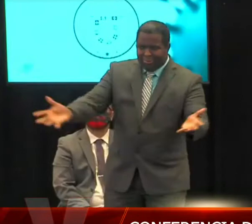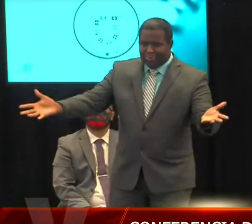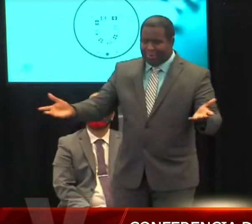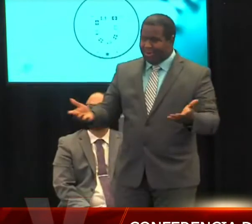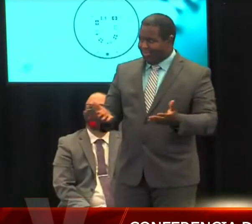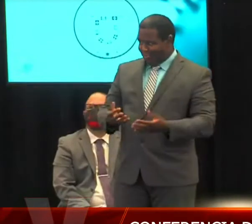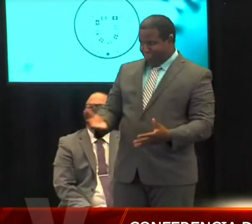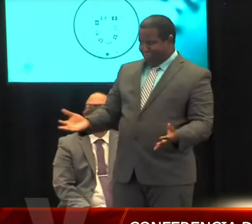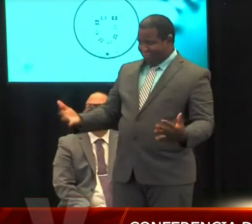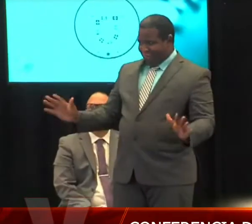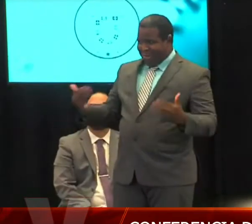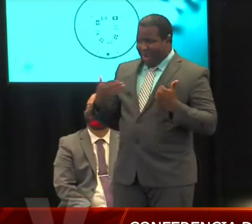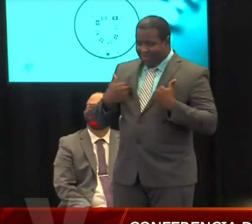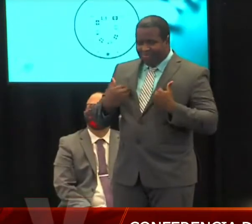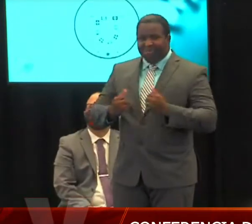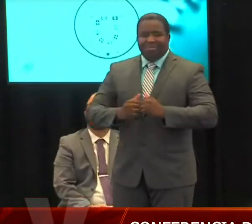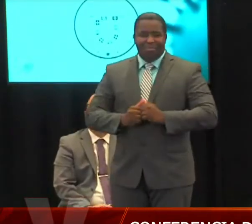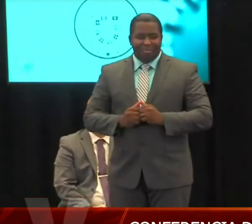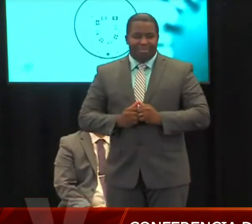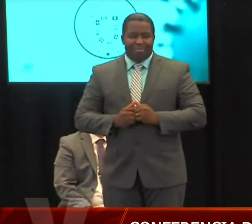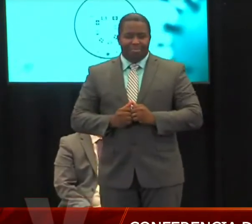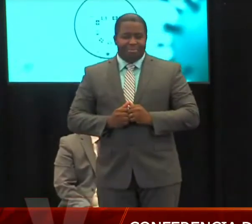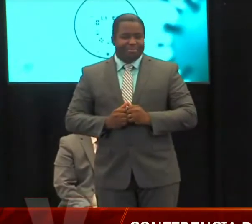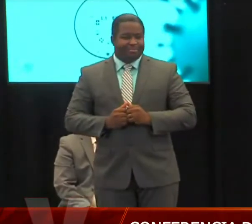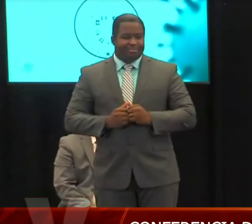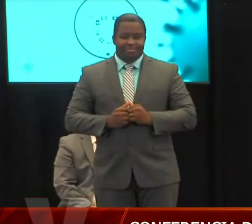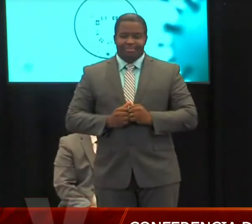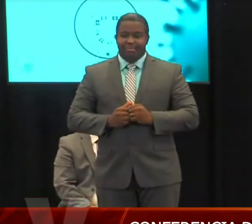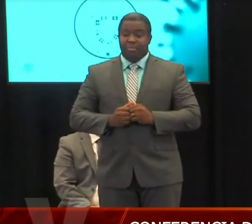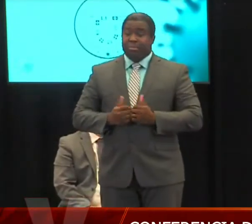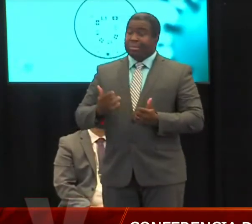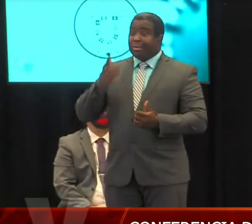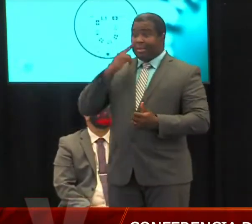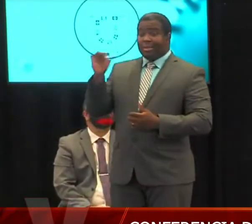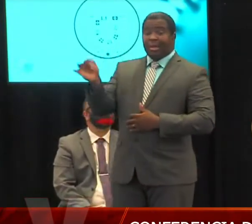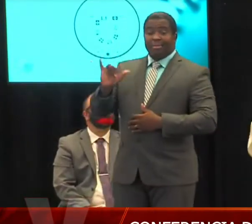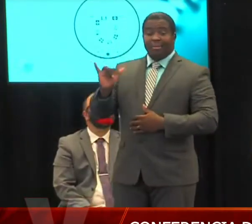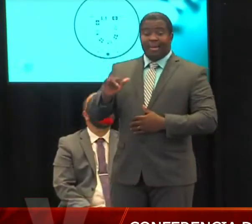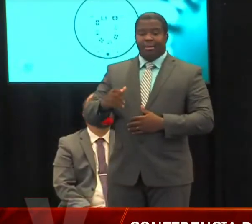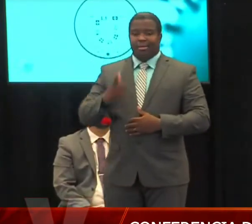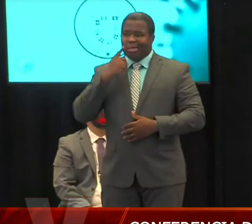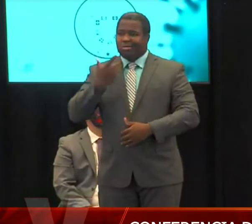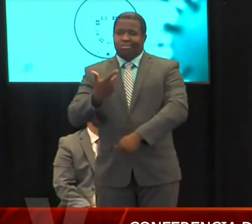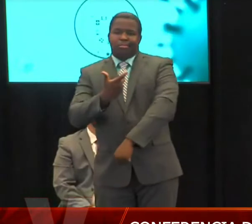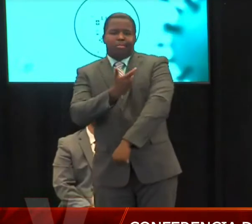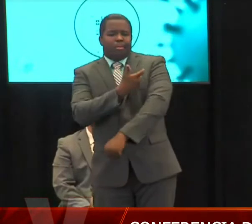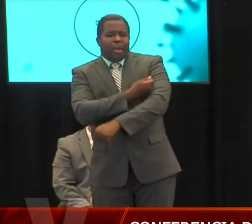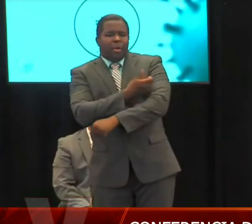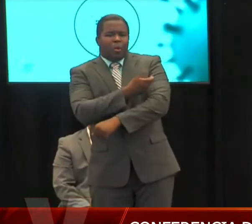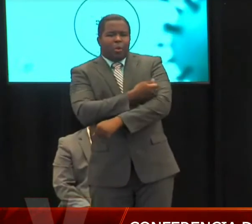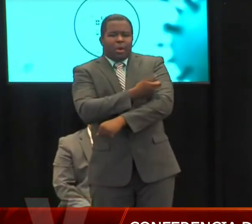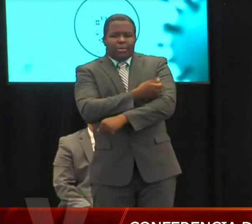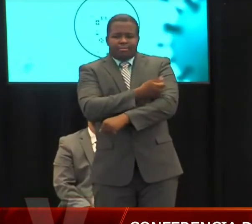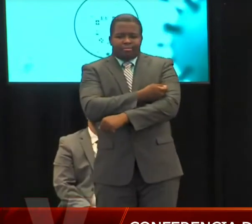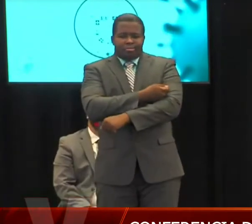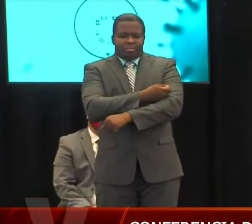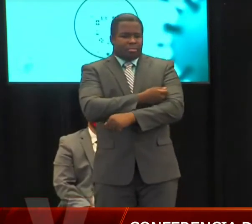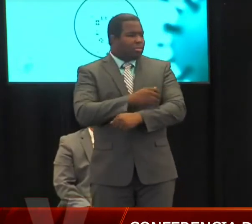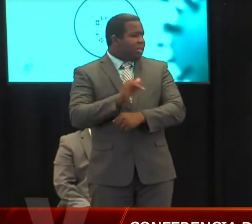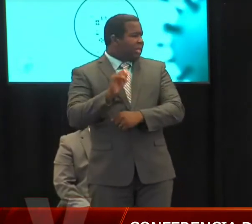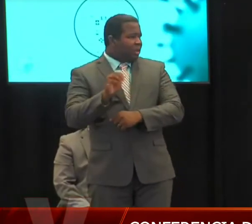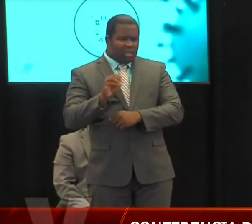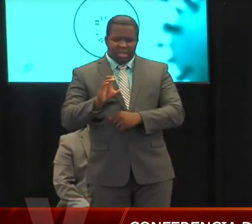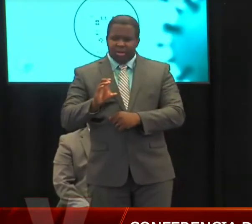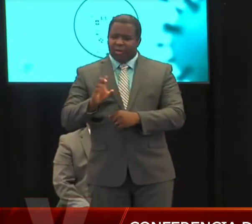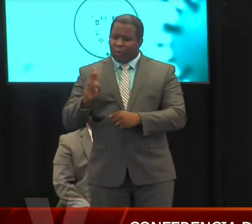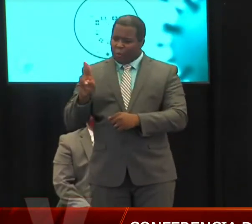La otra pregunta. La vacunación de influenza, gracias, gobernadora, es bien importante reconocer que hemos dicho que